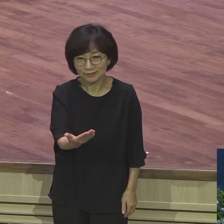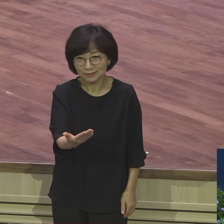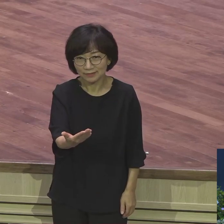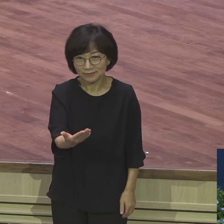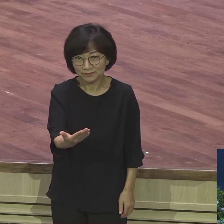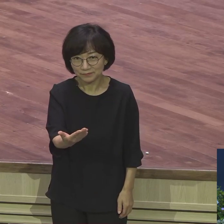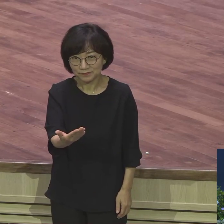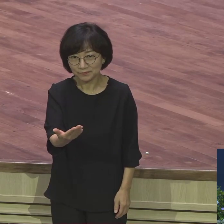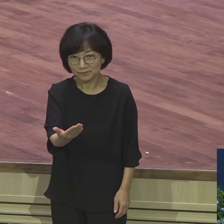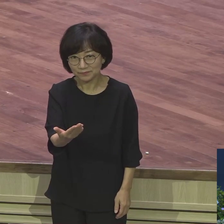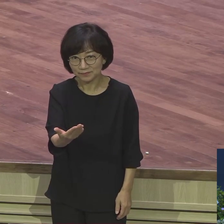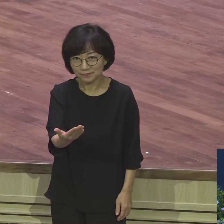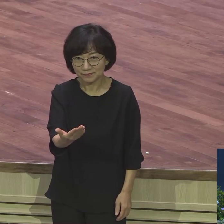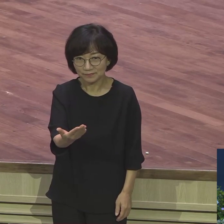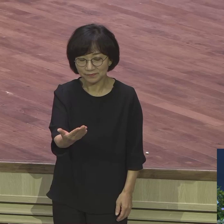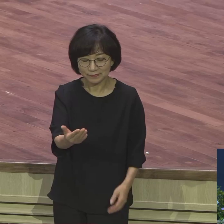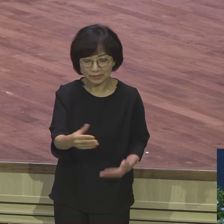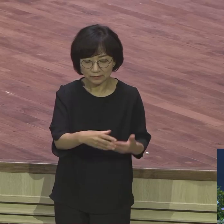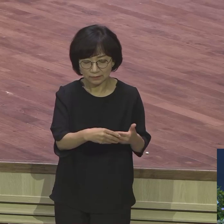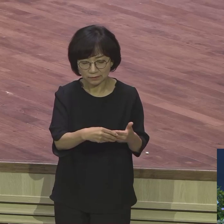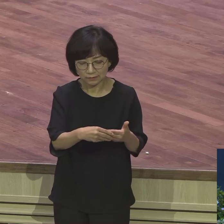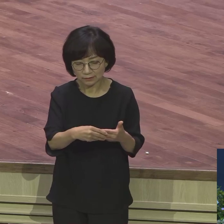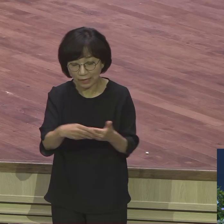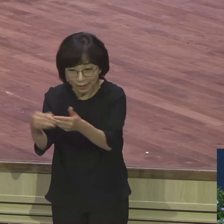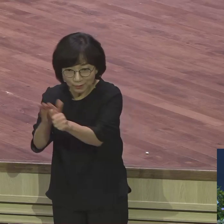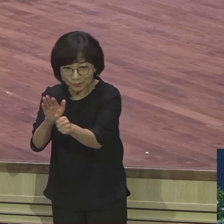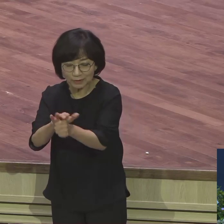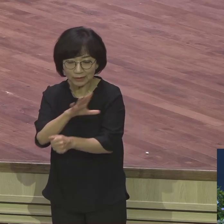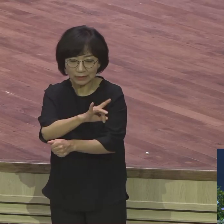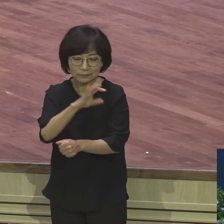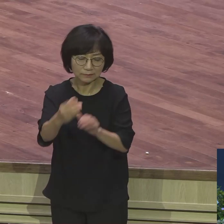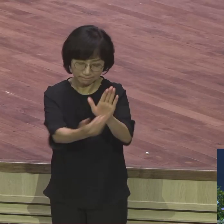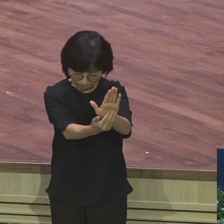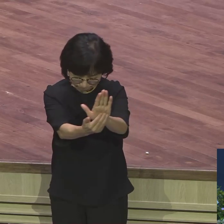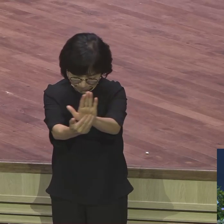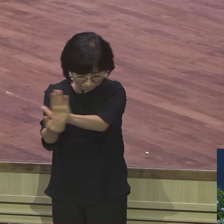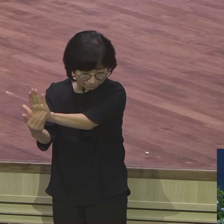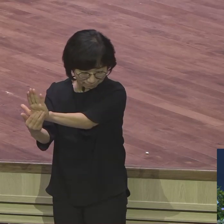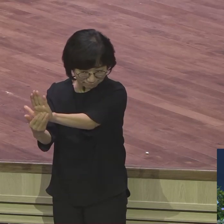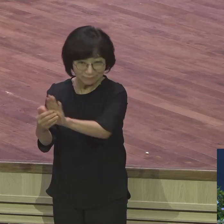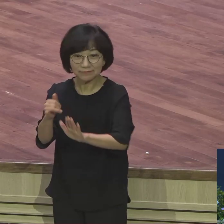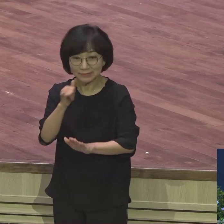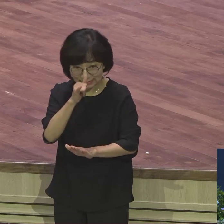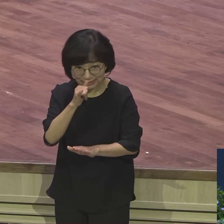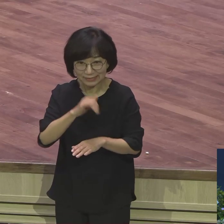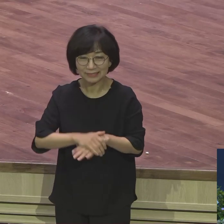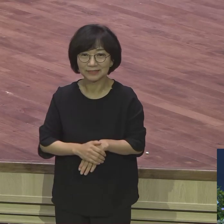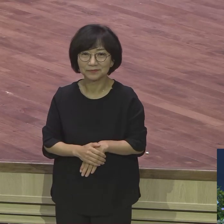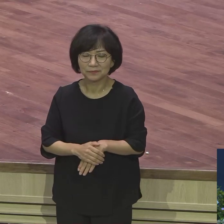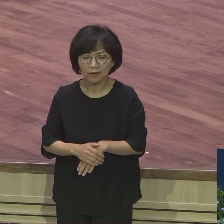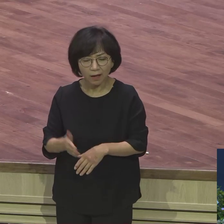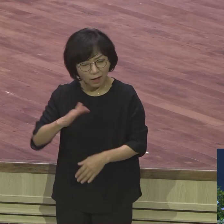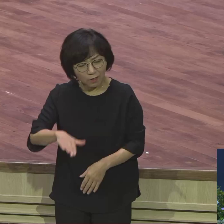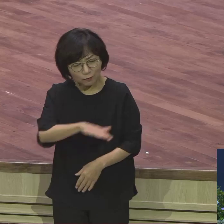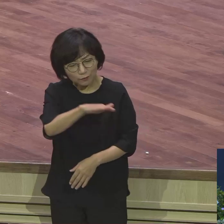모든 하나님이 하시는 역사가 우리의 인간의 상식이 아니라